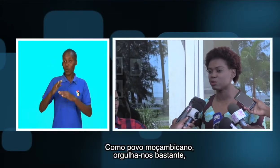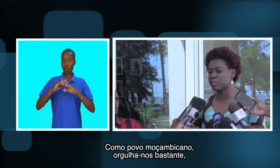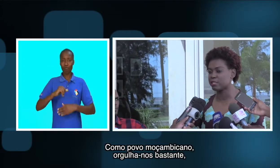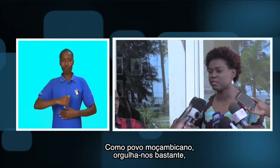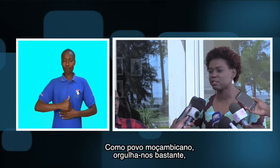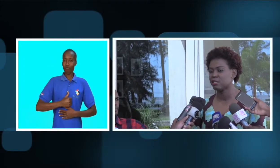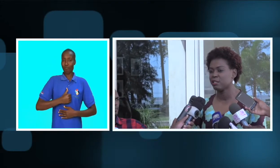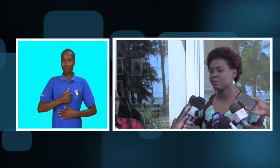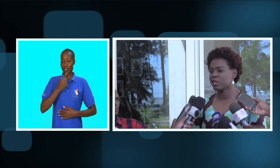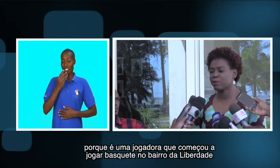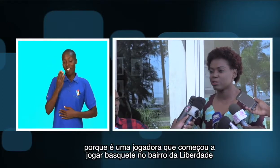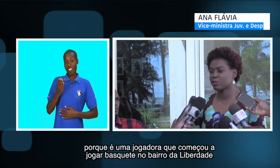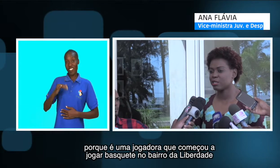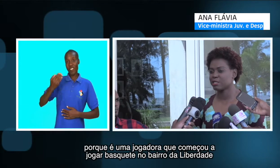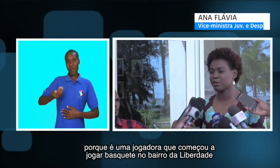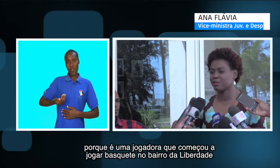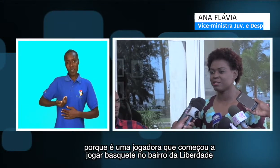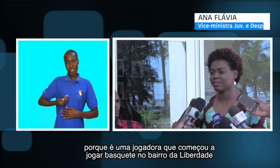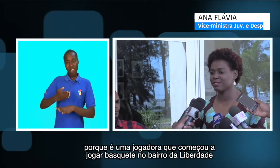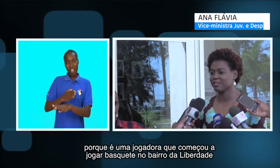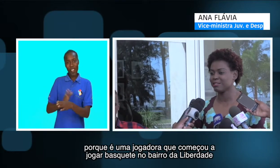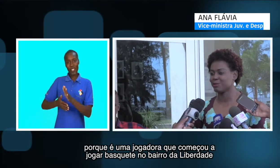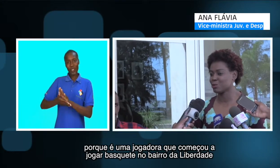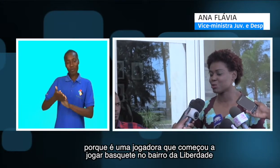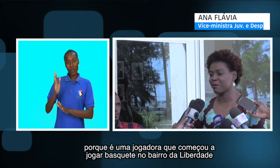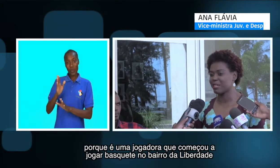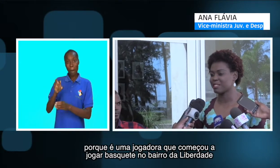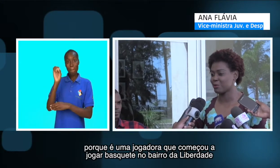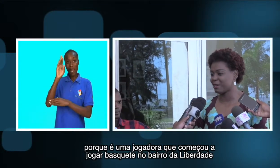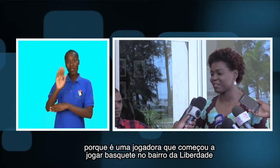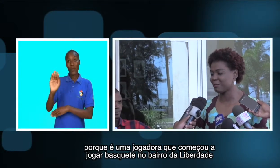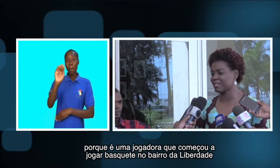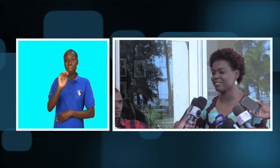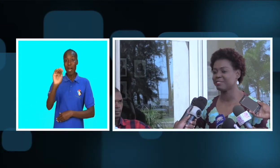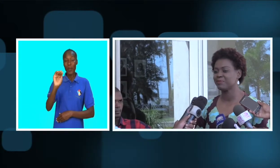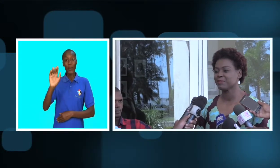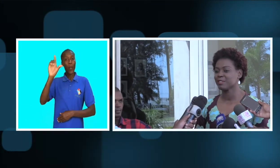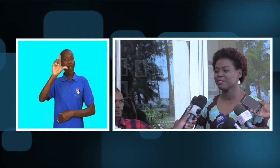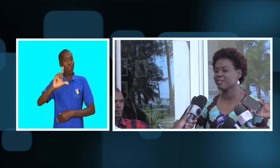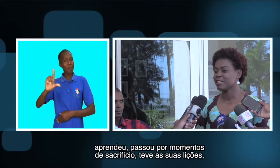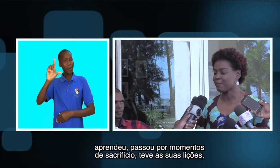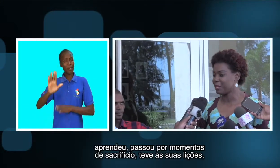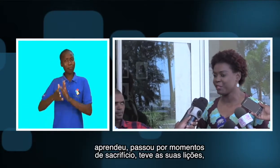bastante, porque é uma jogadora que saiu das missões da basquete do país da liberdade, aprendeu,